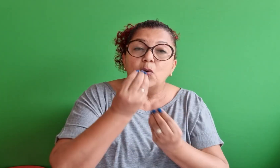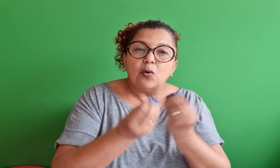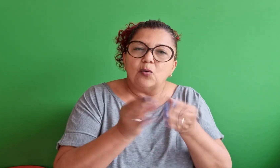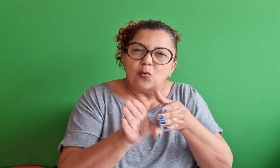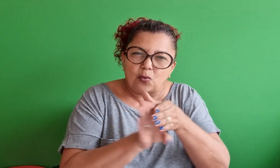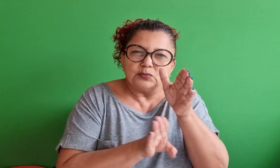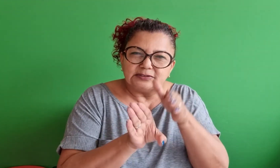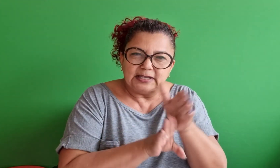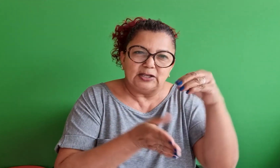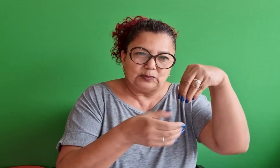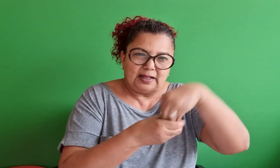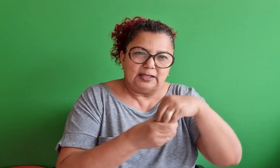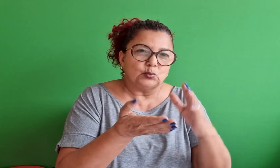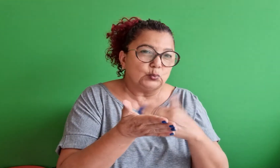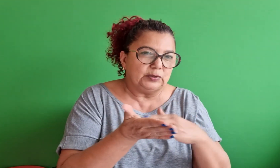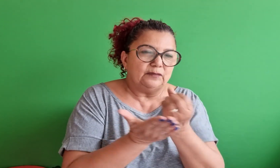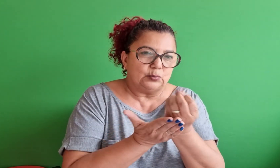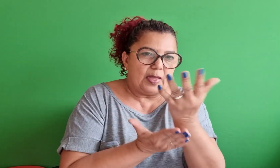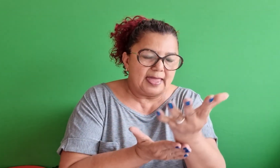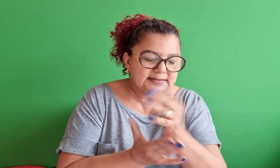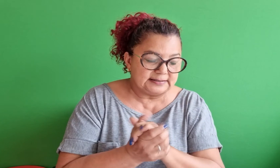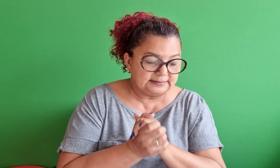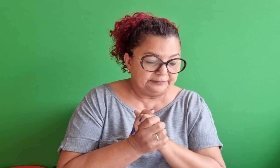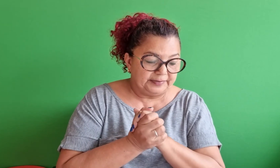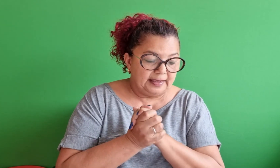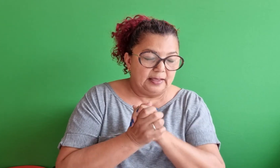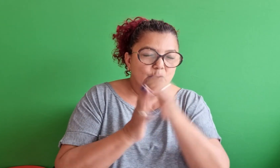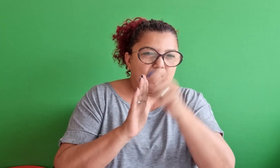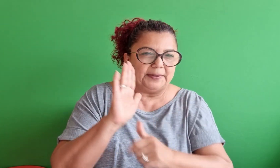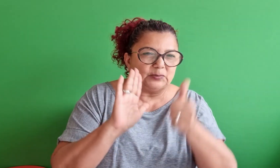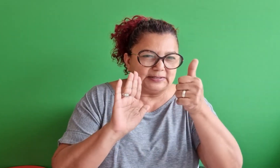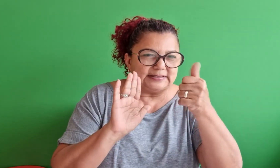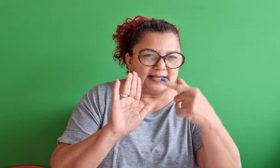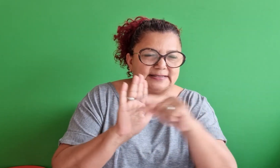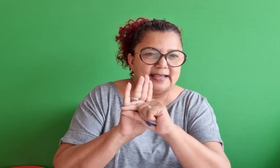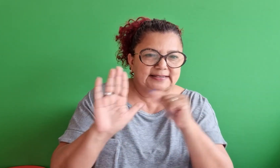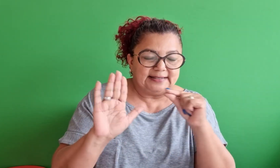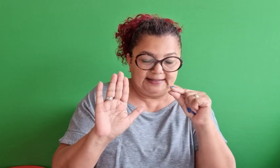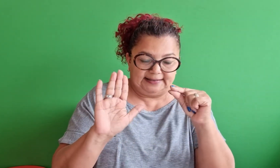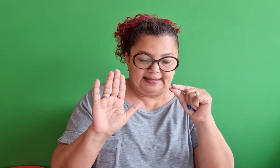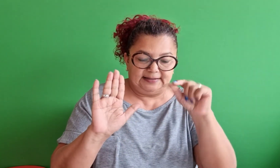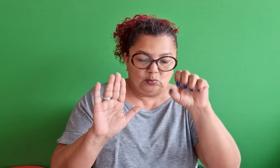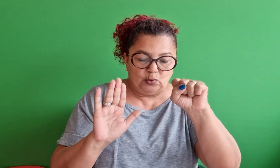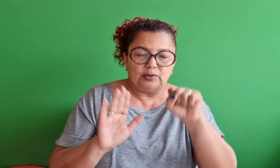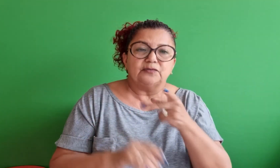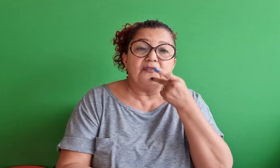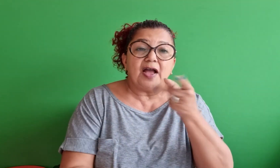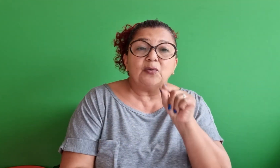como conselho que nós recebemos no Evangelho segundo o Espiritismo no capítulo 17 item 8